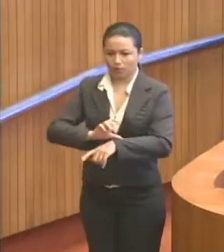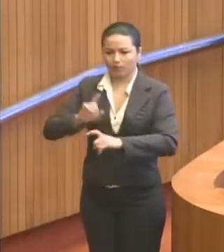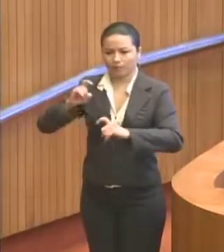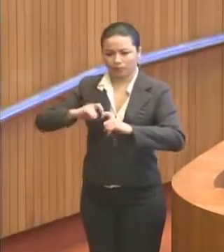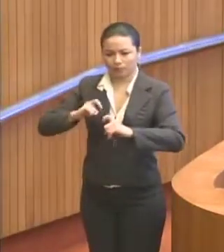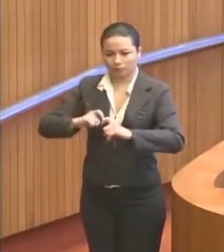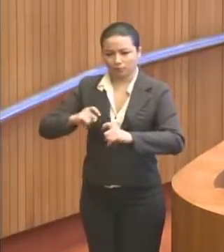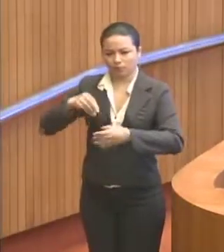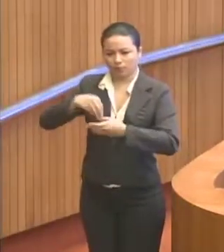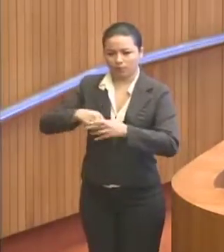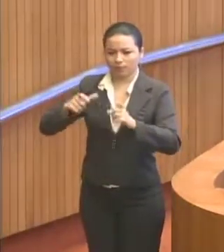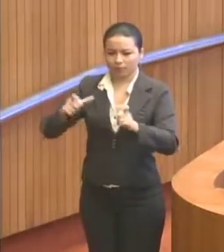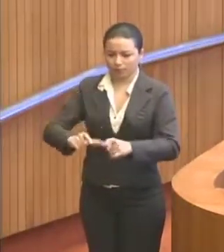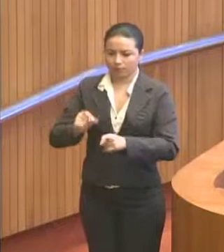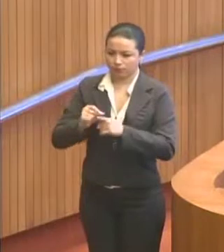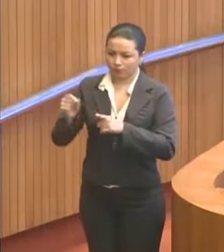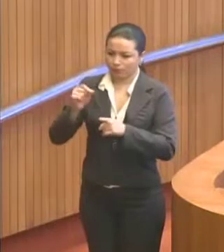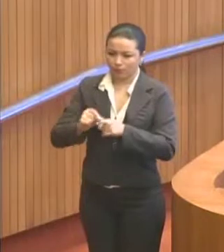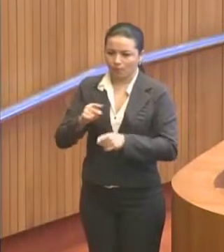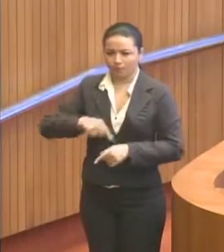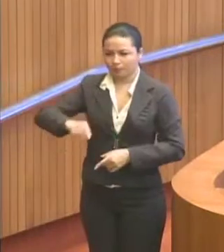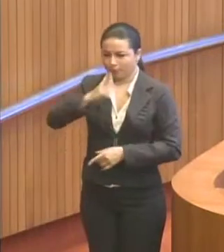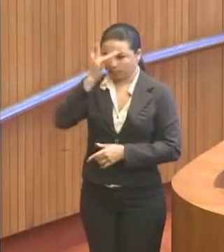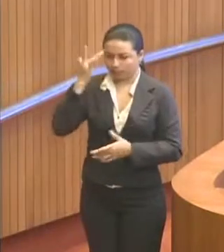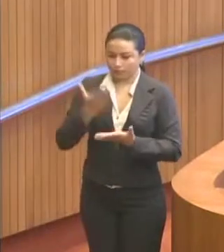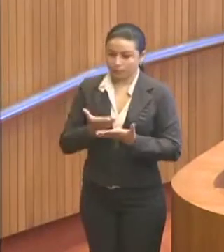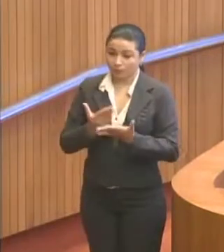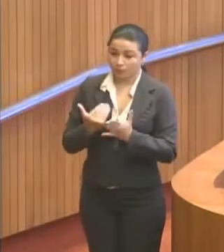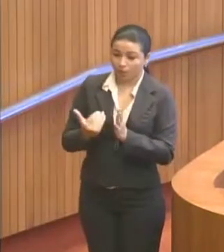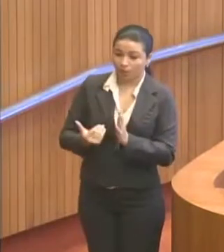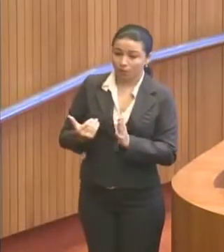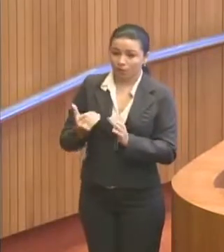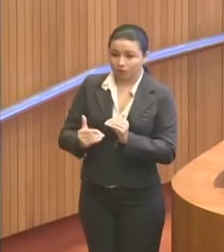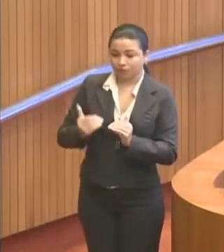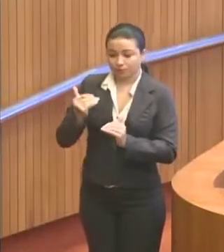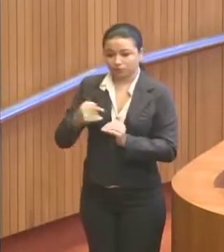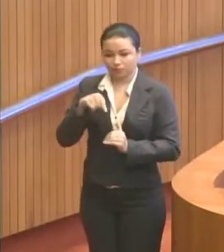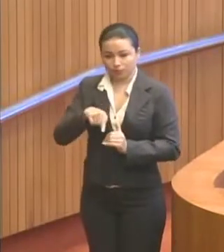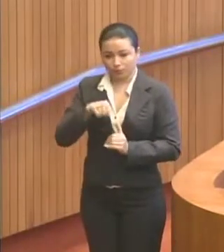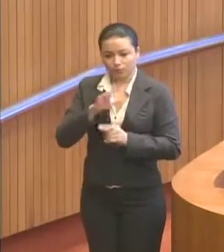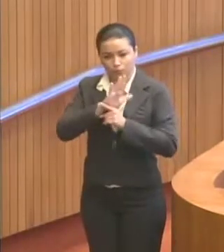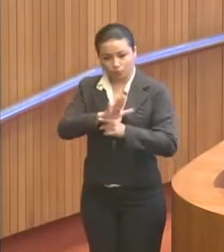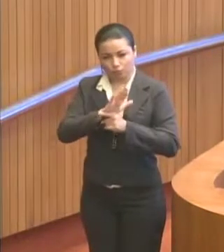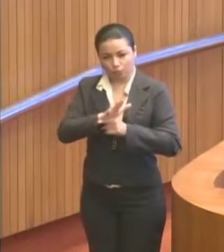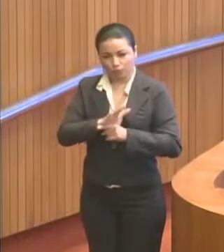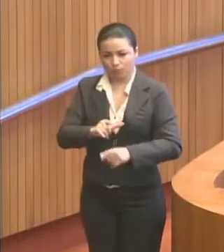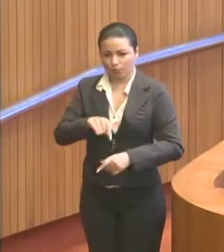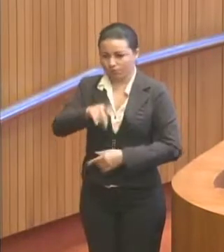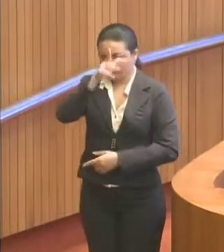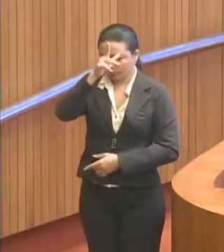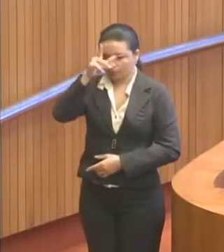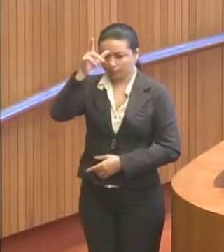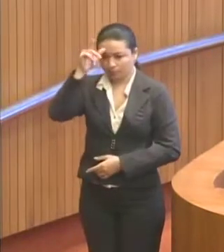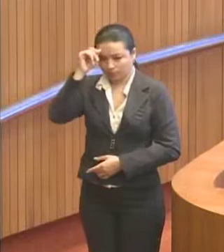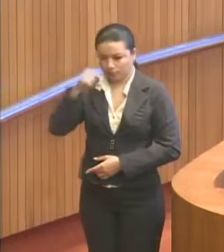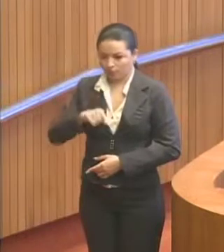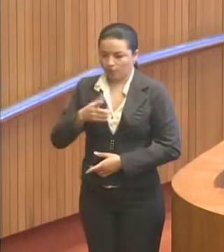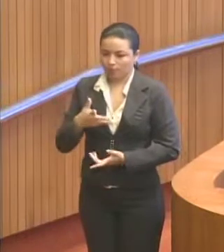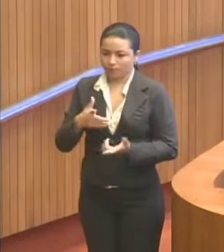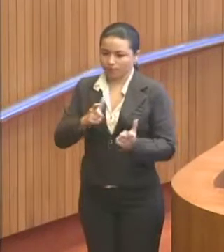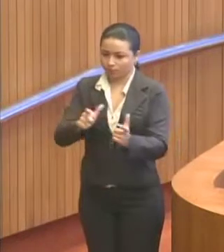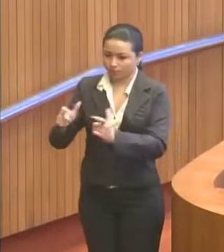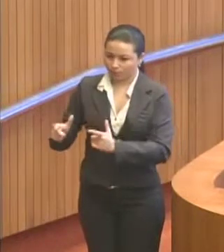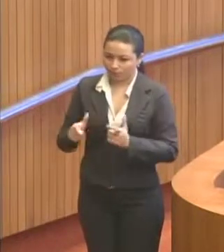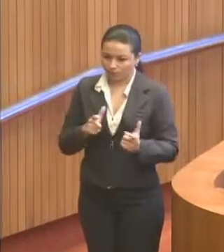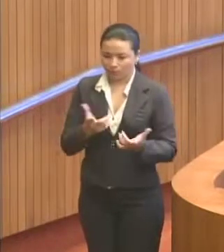Medicina dentro da cidade de Pinheiro. Esses alunos, além de ajudar na rede municipal de saúde, que vai ser o grande